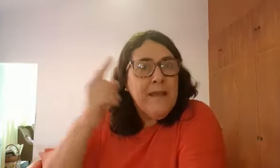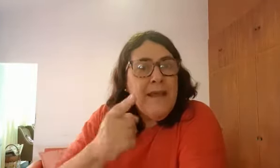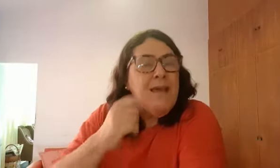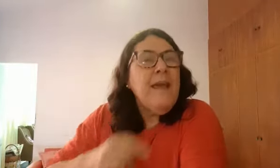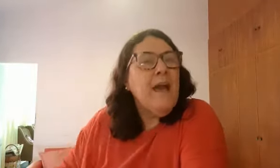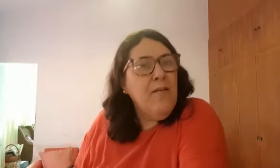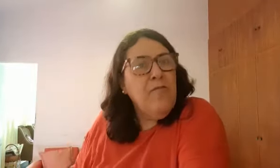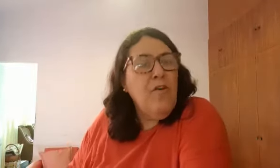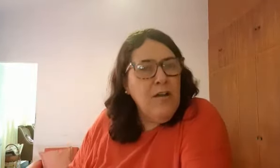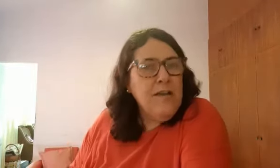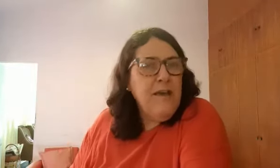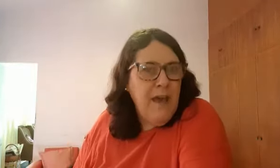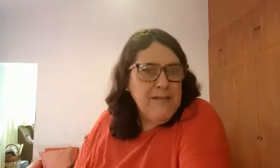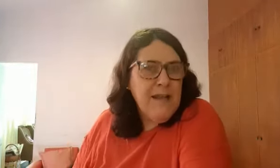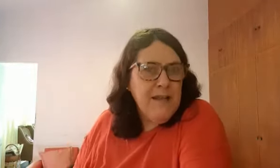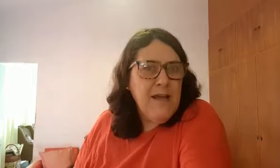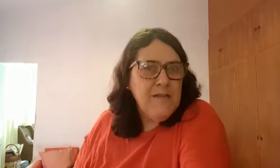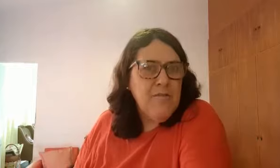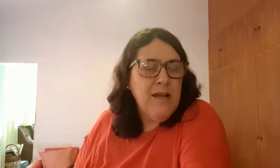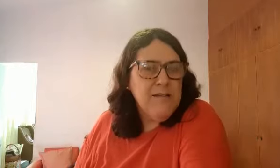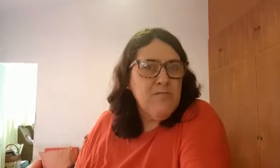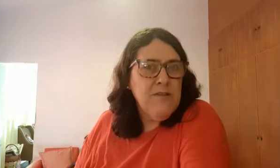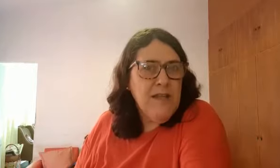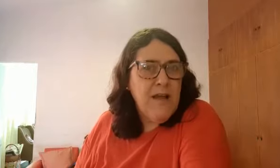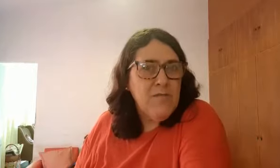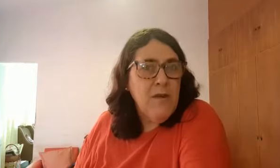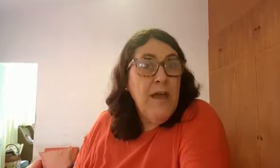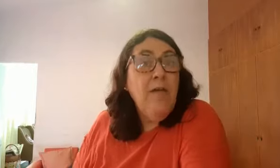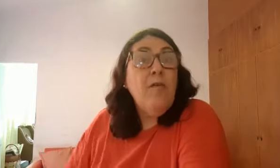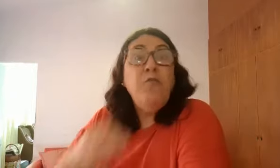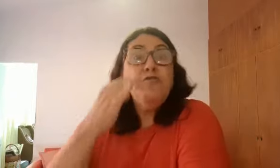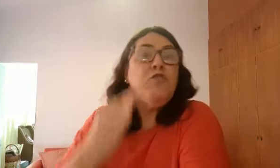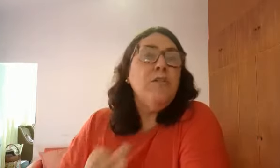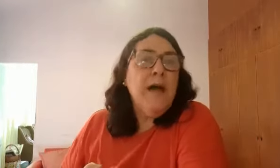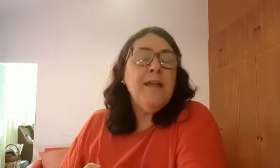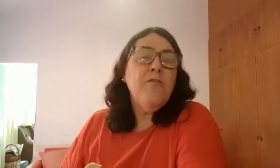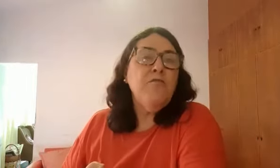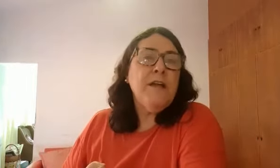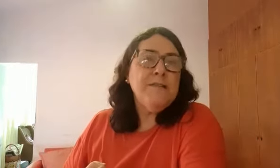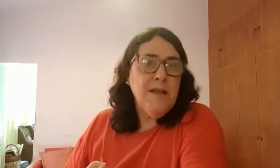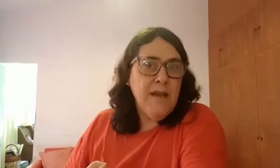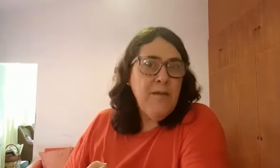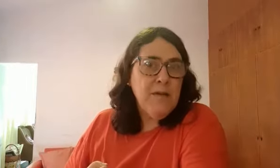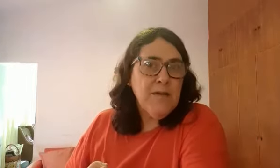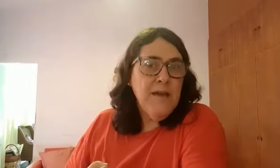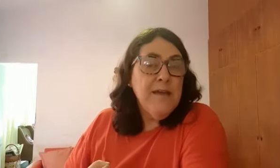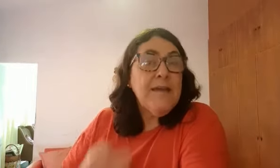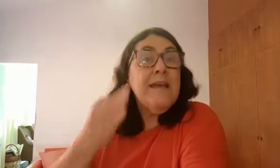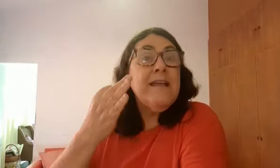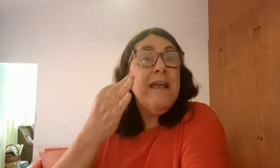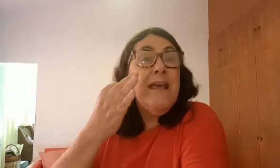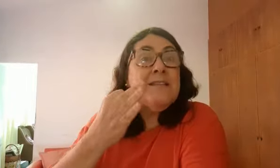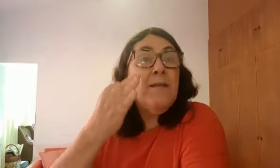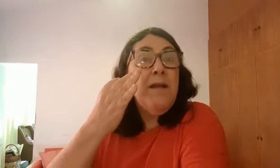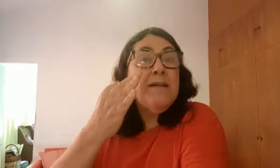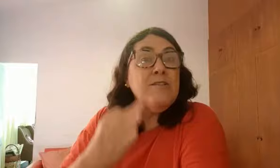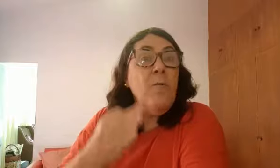Quem que é a Gavioli, que é a secretária de educação no estado? É uma funcionária da Fundação Lehmann, que estabeleceu um